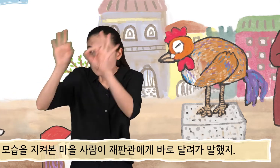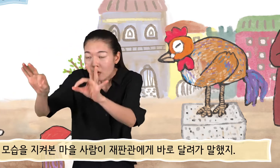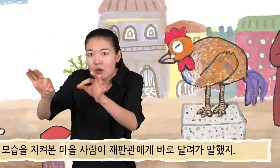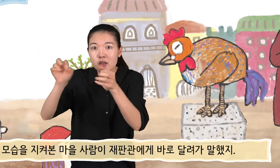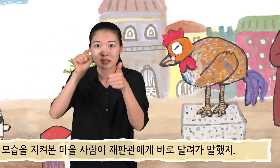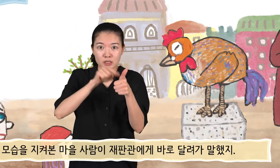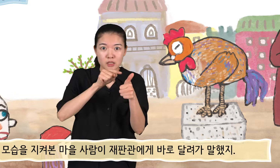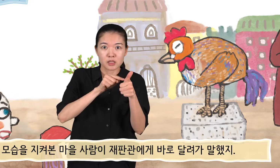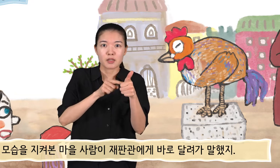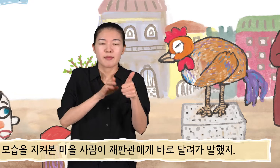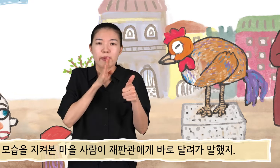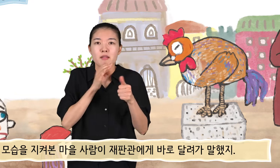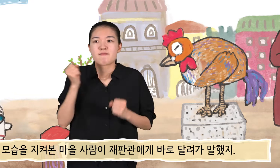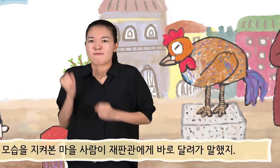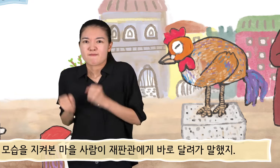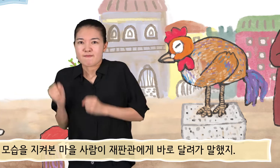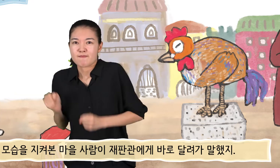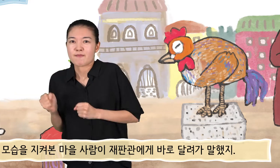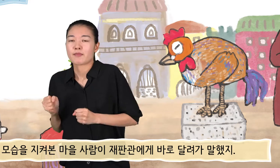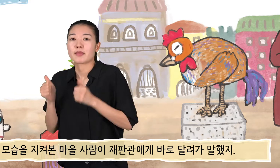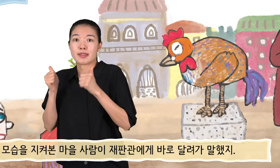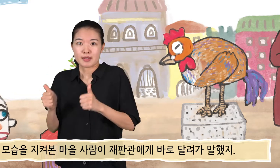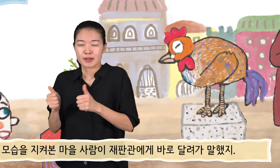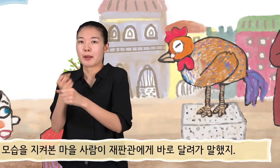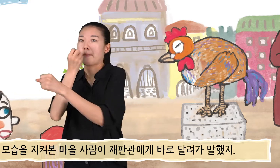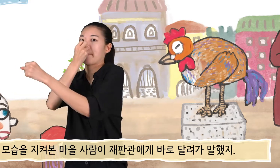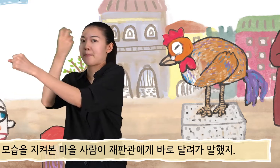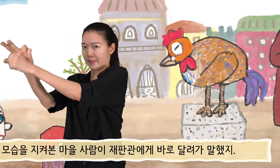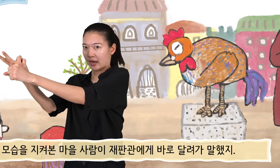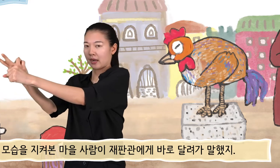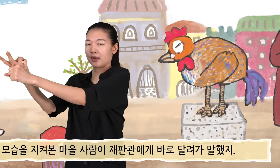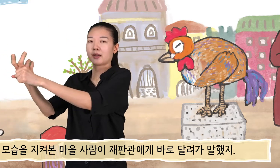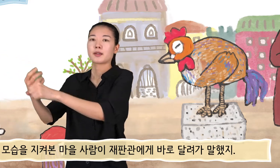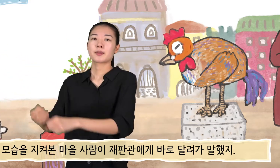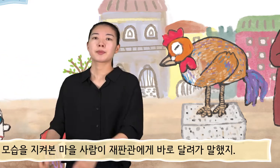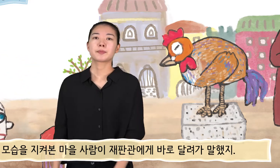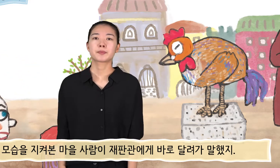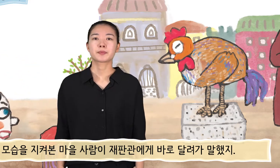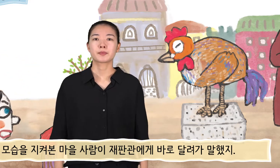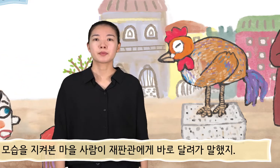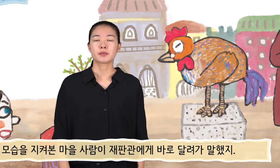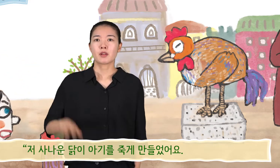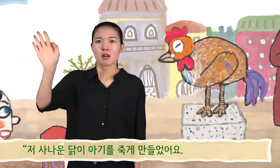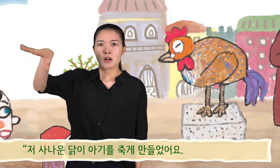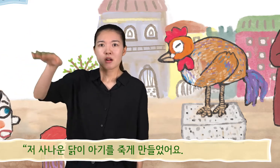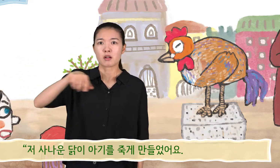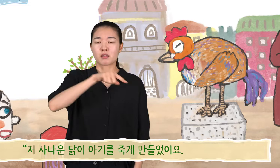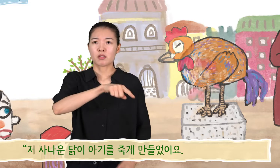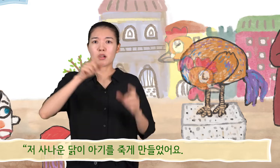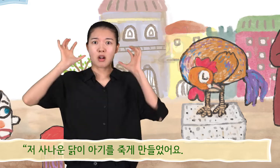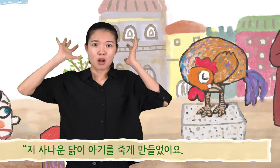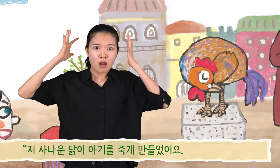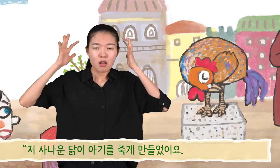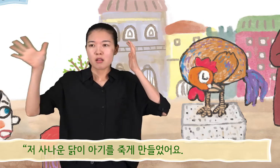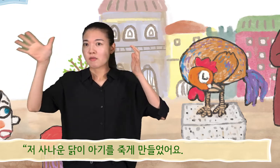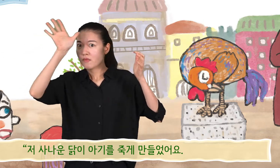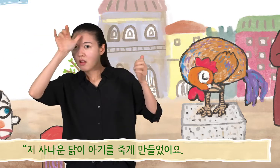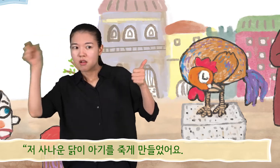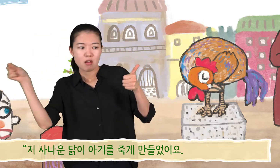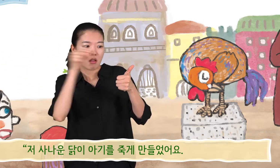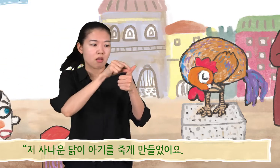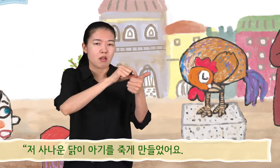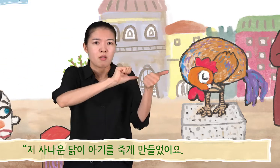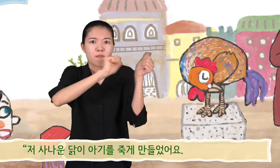마침 그 모습을 지켜본 마을 사람이 재판관에게 바로 달려가 말했지. 저 사나운 닭이